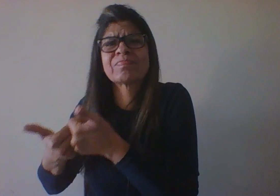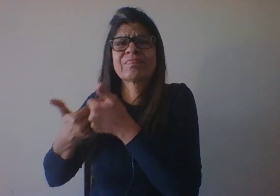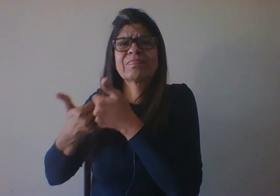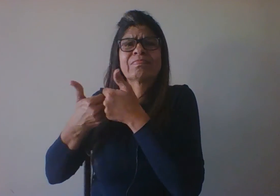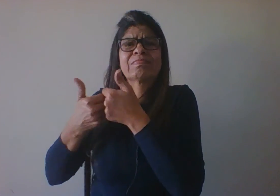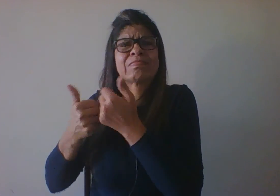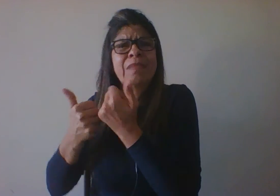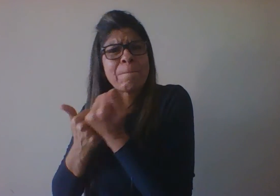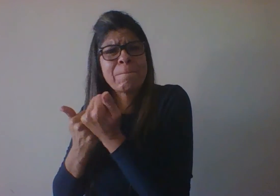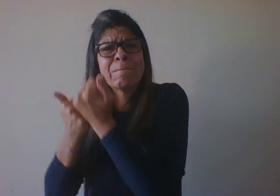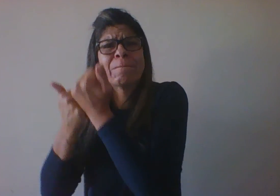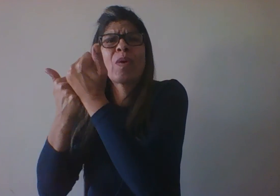gerar uma vida.